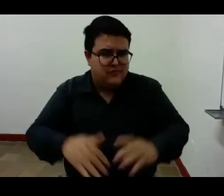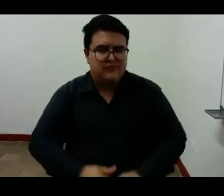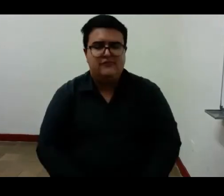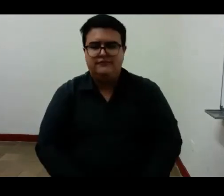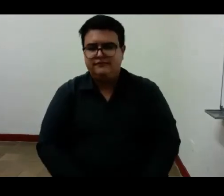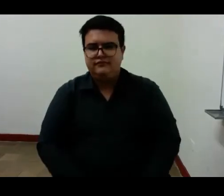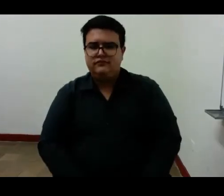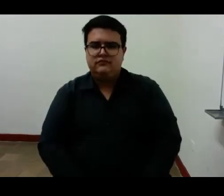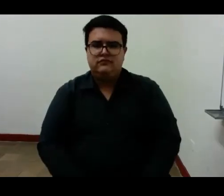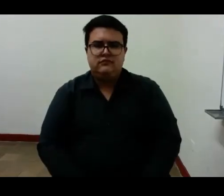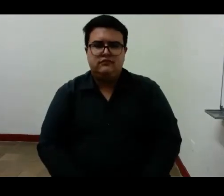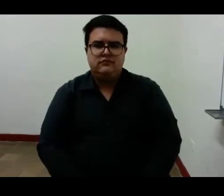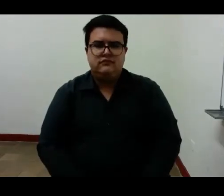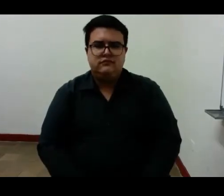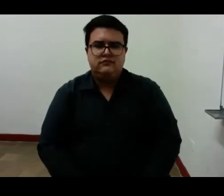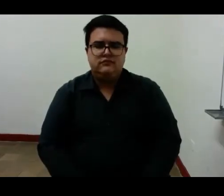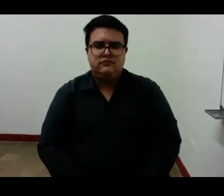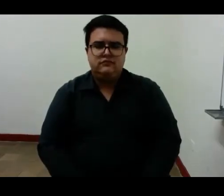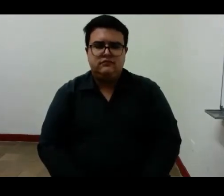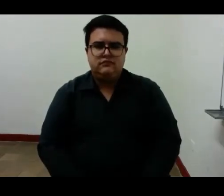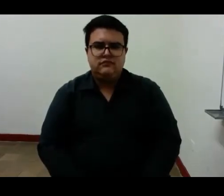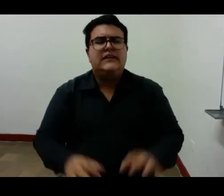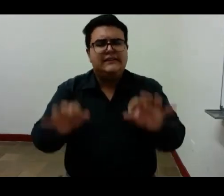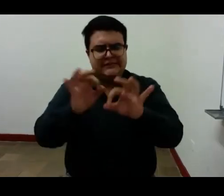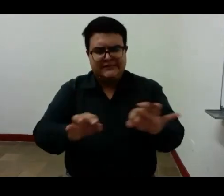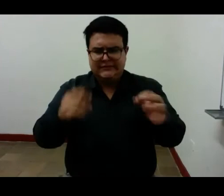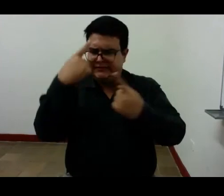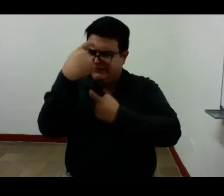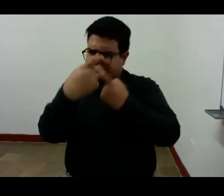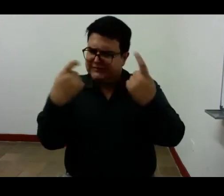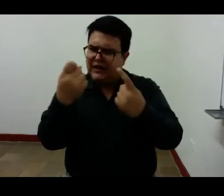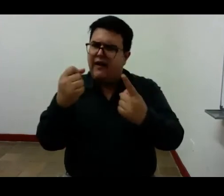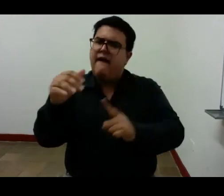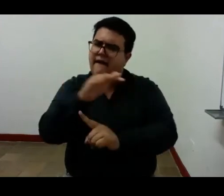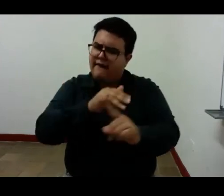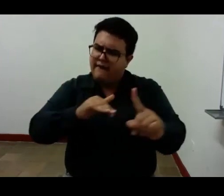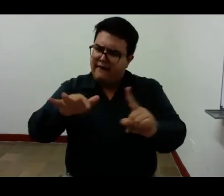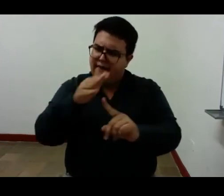¿Qué debemos entender por este escenario interior?